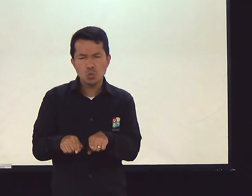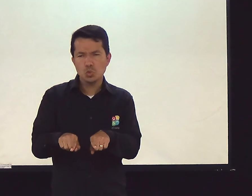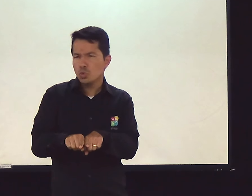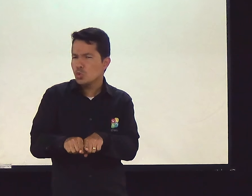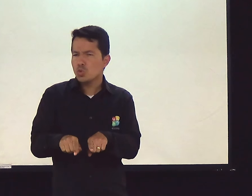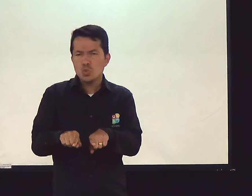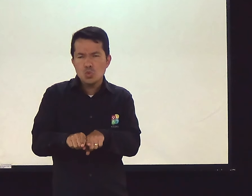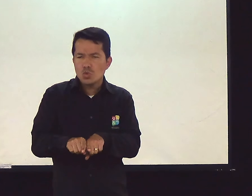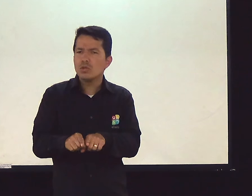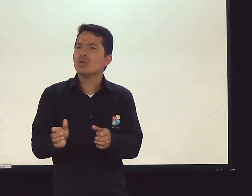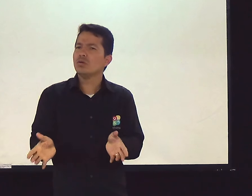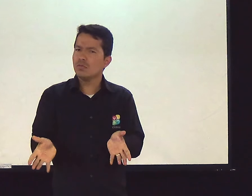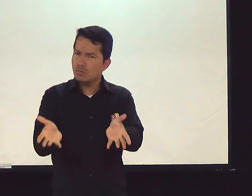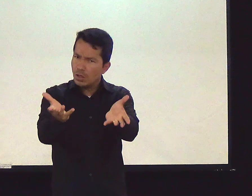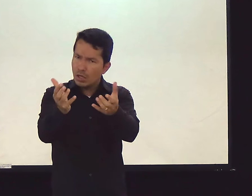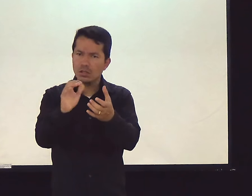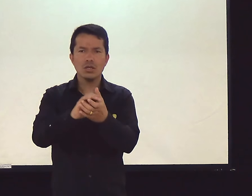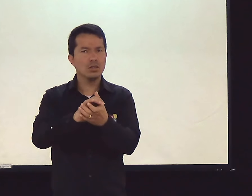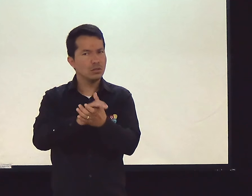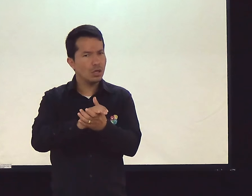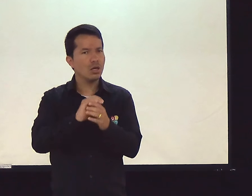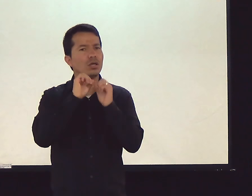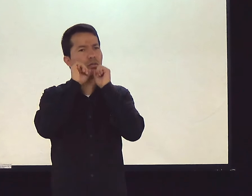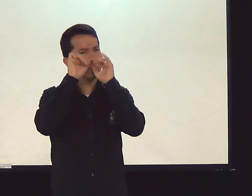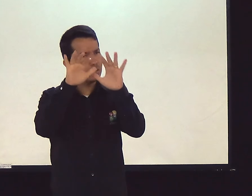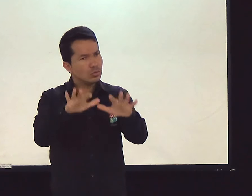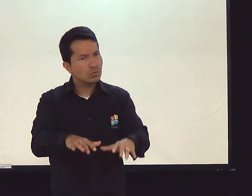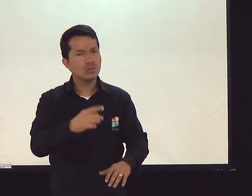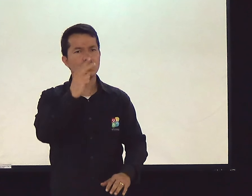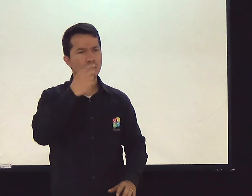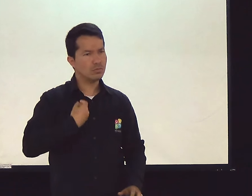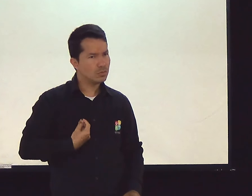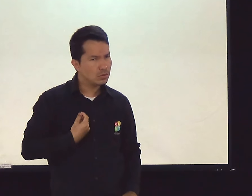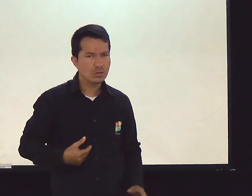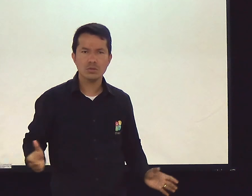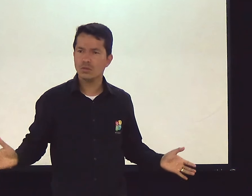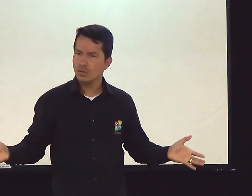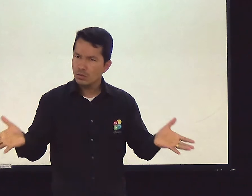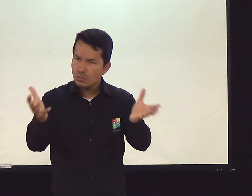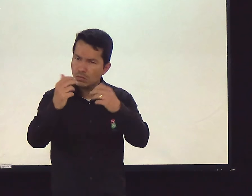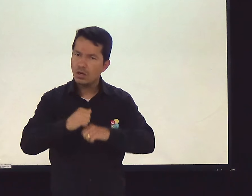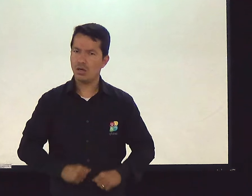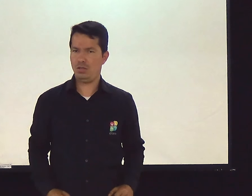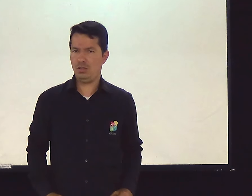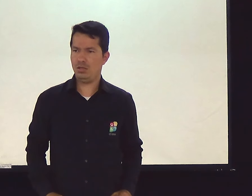mora junto, sabe? Então, vai. Casa logo. Para que a sua vida seja abençoada também.